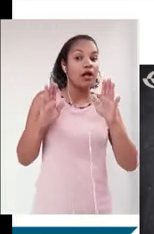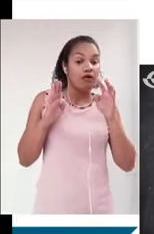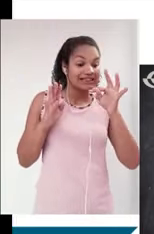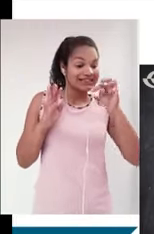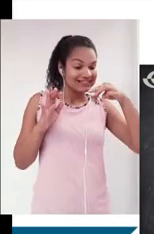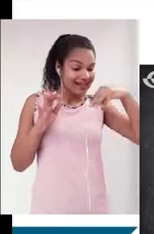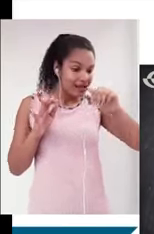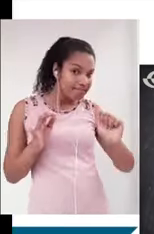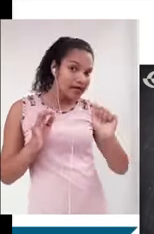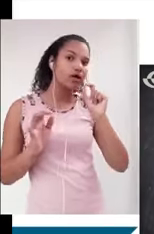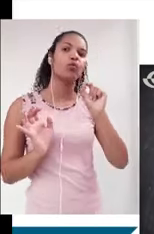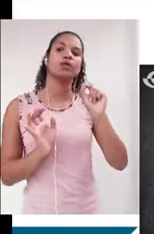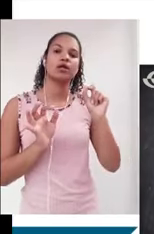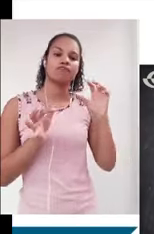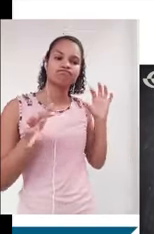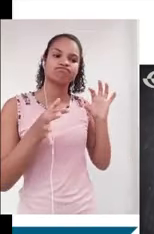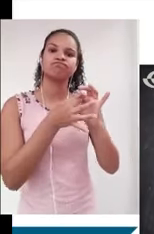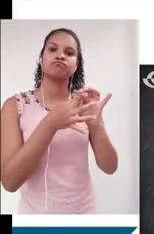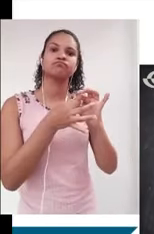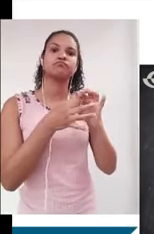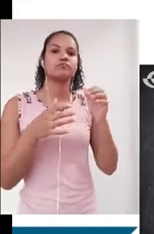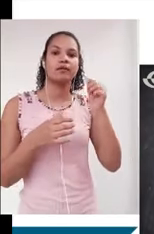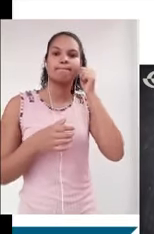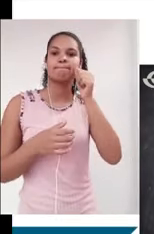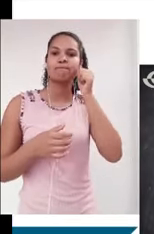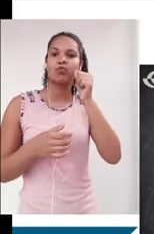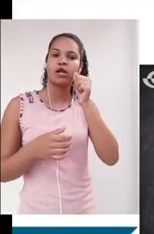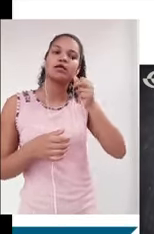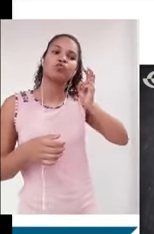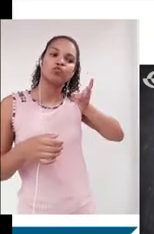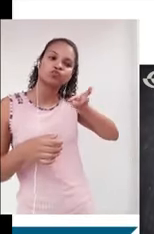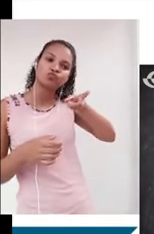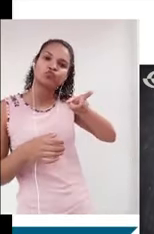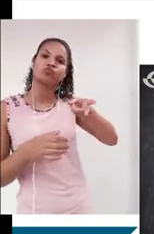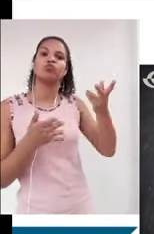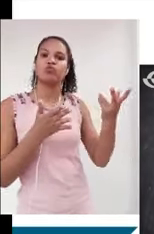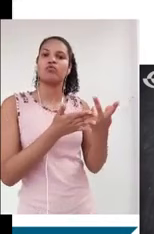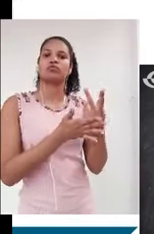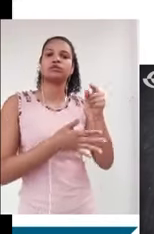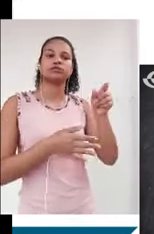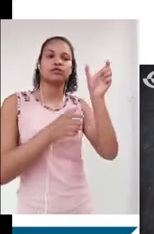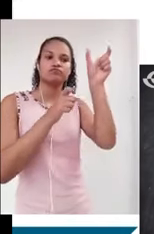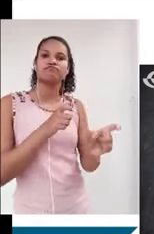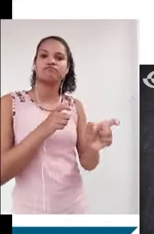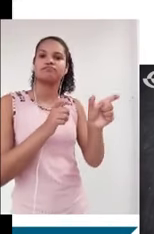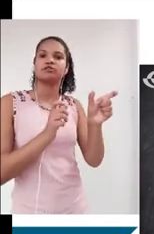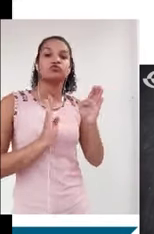persistência, ou seja, uma continuidade, uma manutenção dessa violência contra um grupo social específico